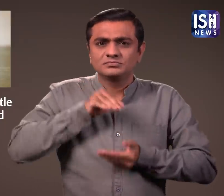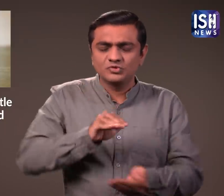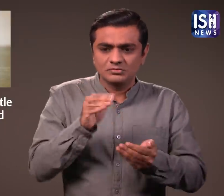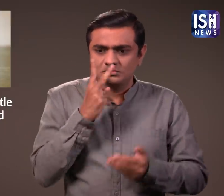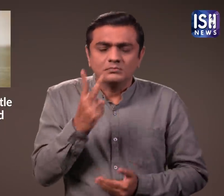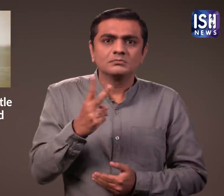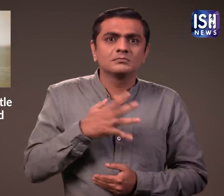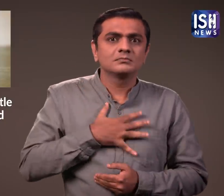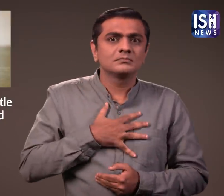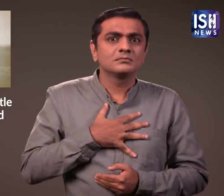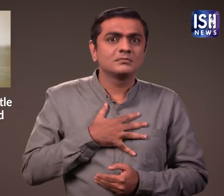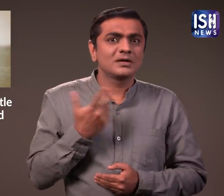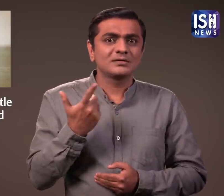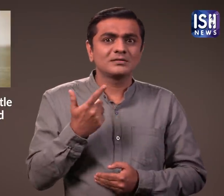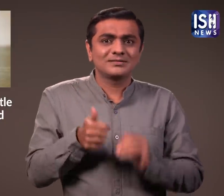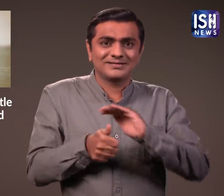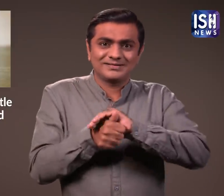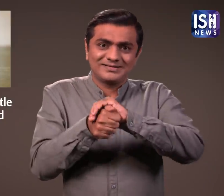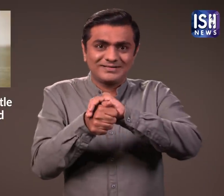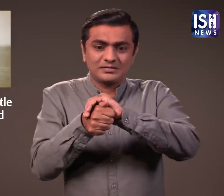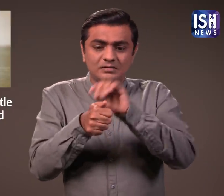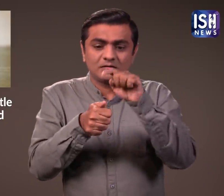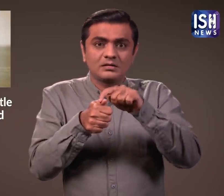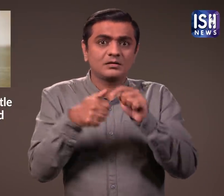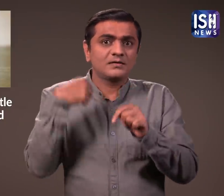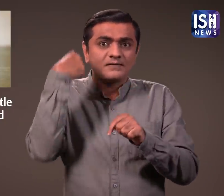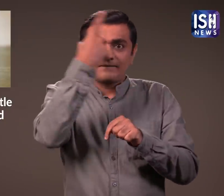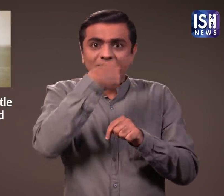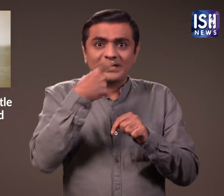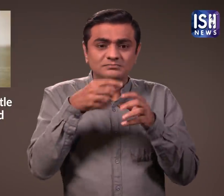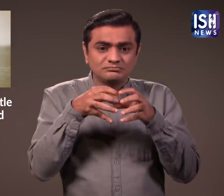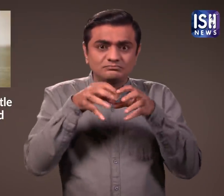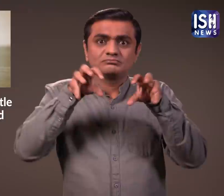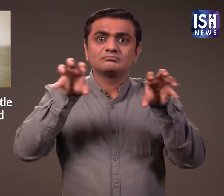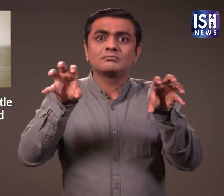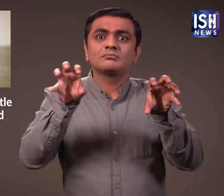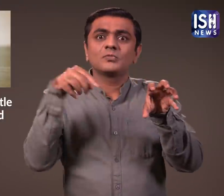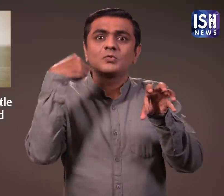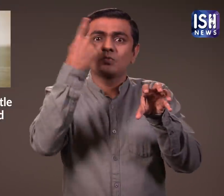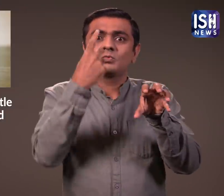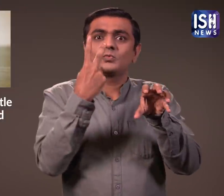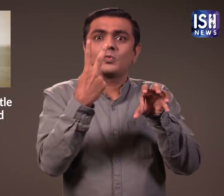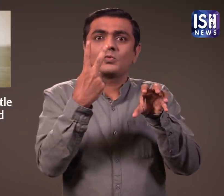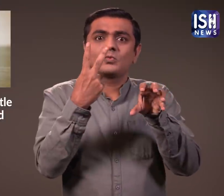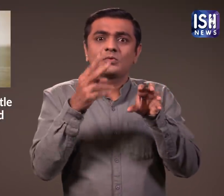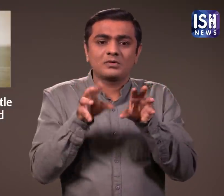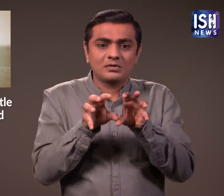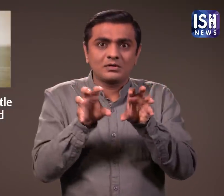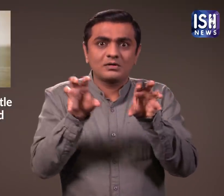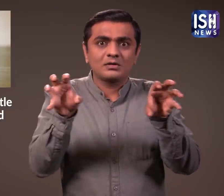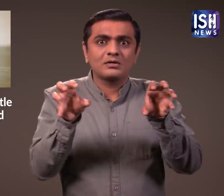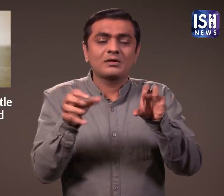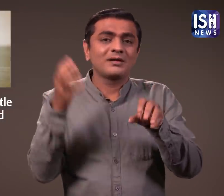एक अजीब घट्ना में एक कच्छो का जनम हुआ जिसके दो सर है और एक ही शरीर है